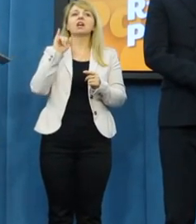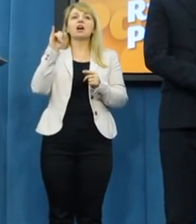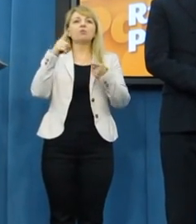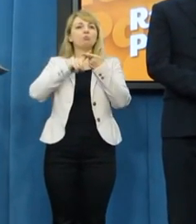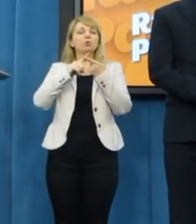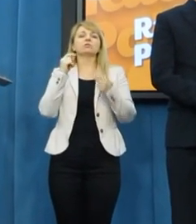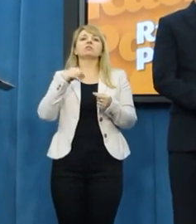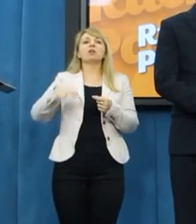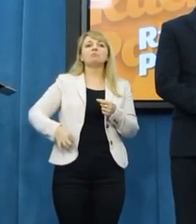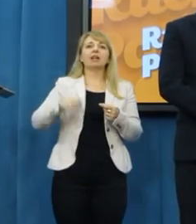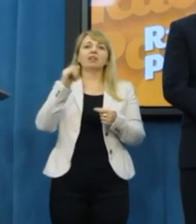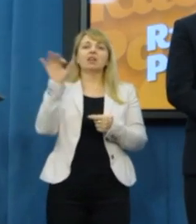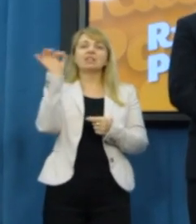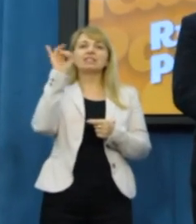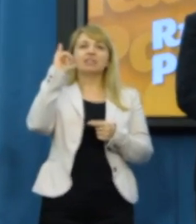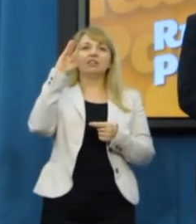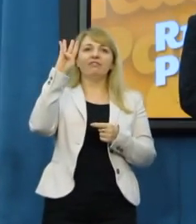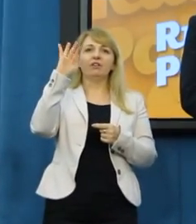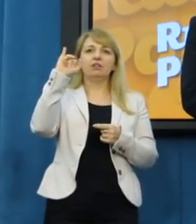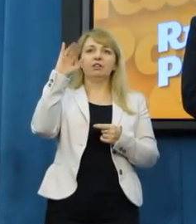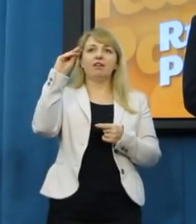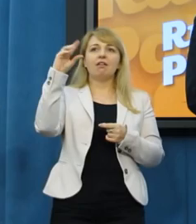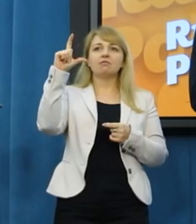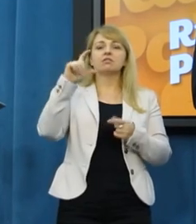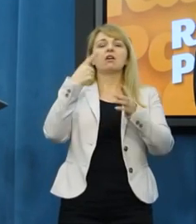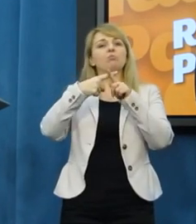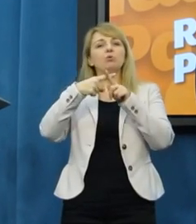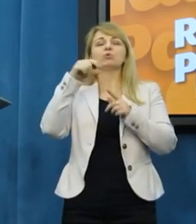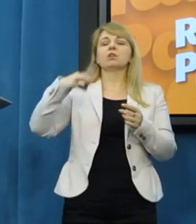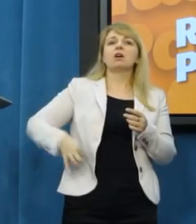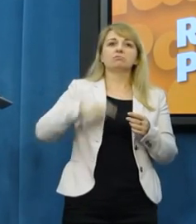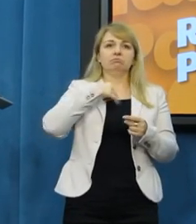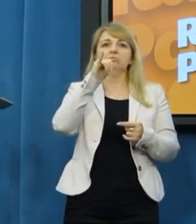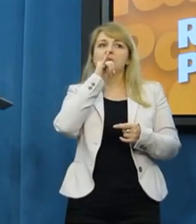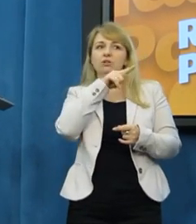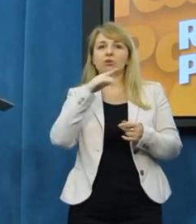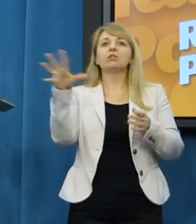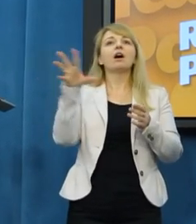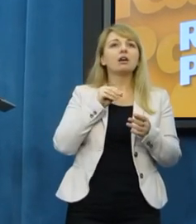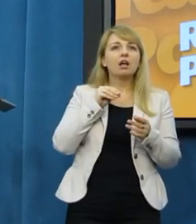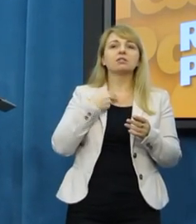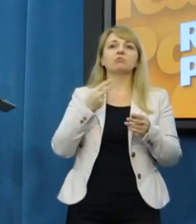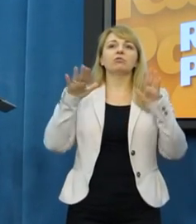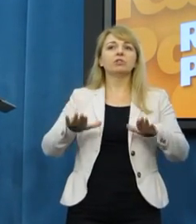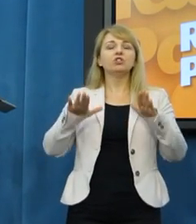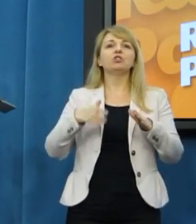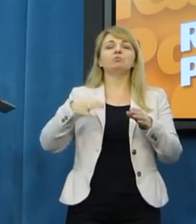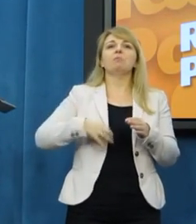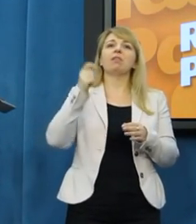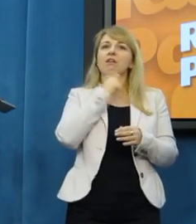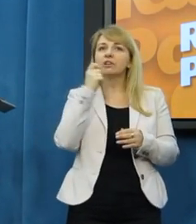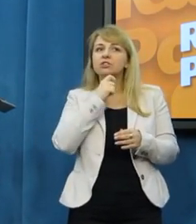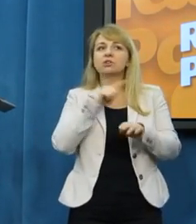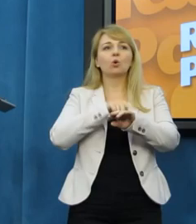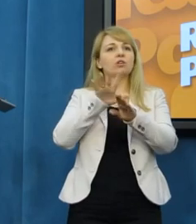Marek Siwiec, Janusz Palikot w siedzibie Fundacji Prezydenta Kwaśniewskiego w Alej Przyjaciół o godzinie 15